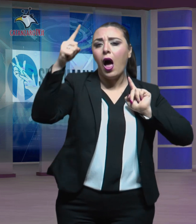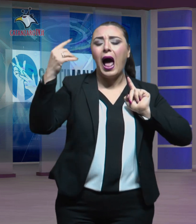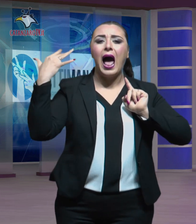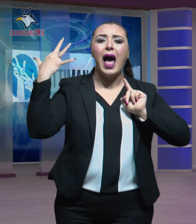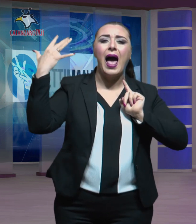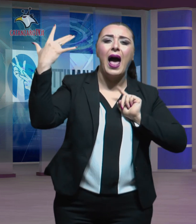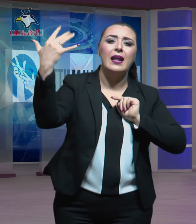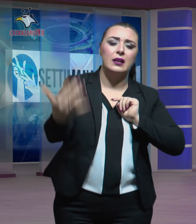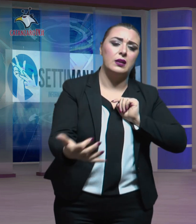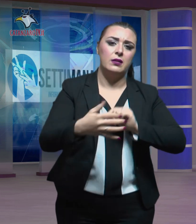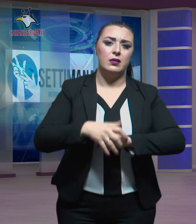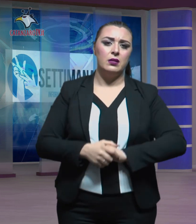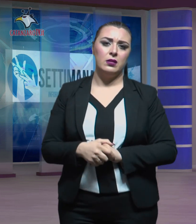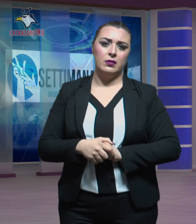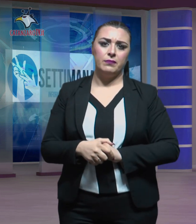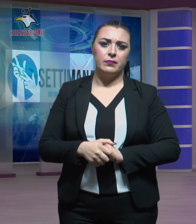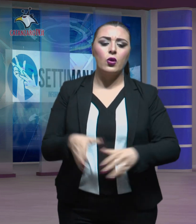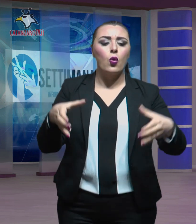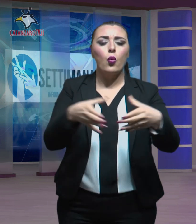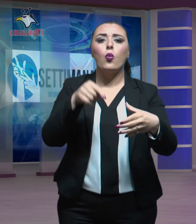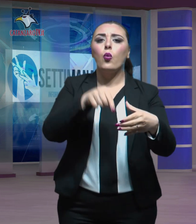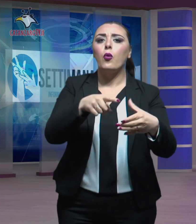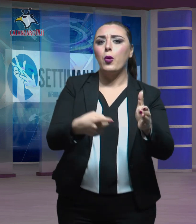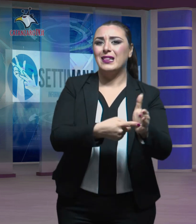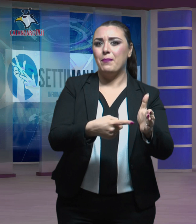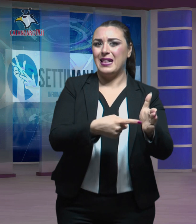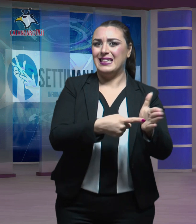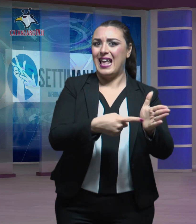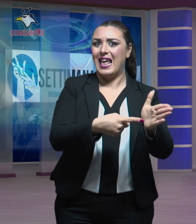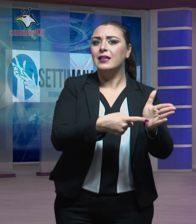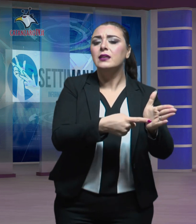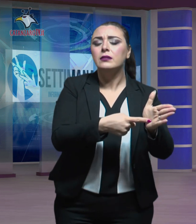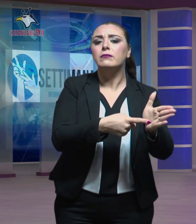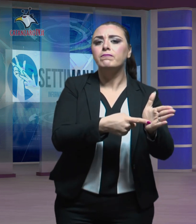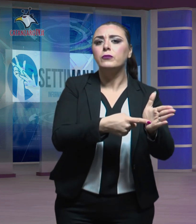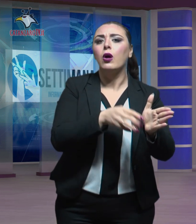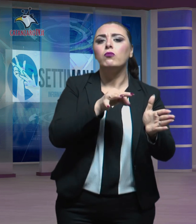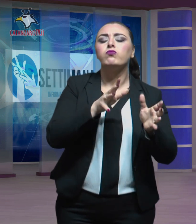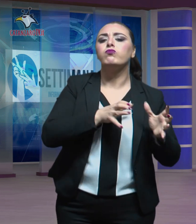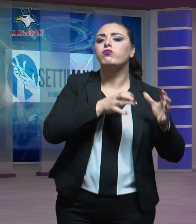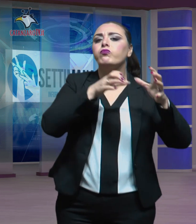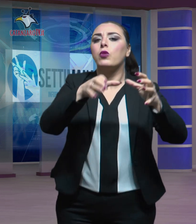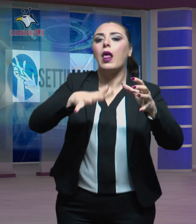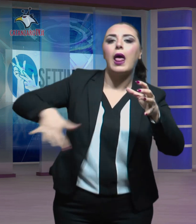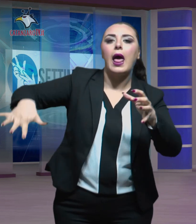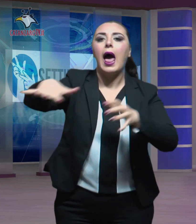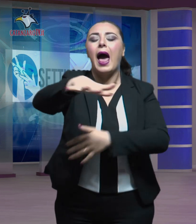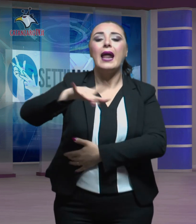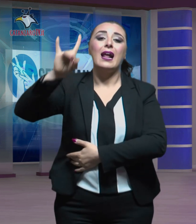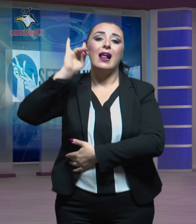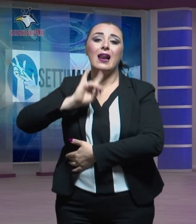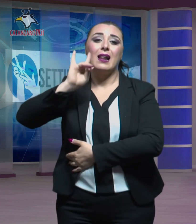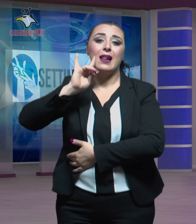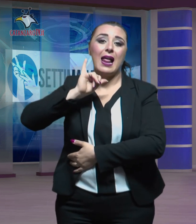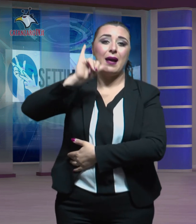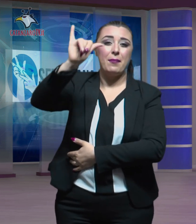da diversi anni. Un gruppo di dipendenti si è ritrovato davanti all'aerostazione Lametina